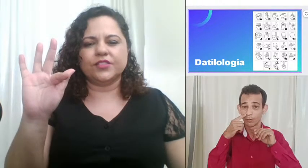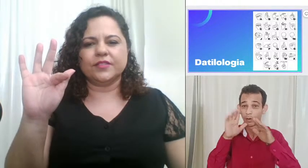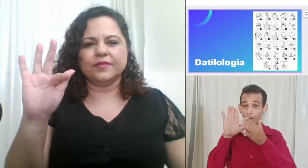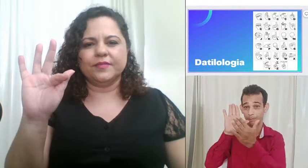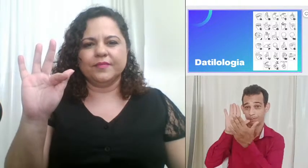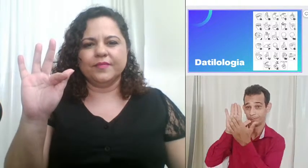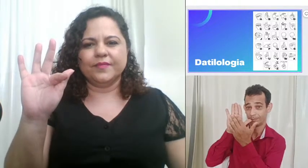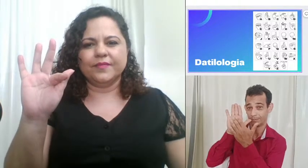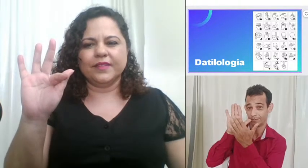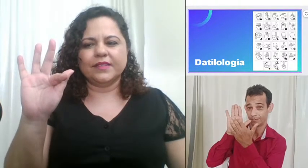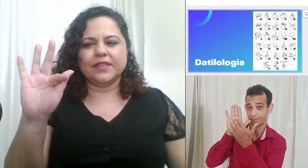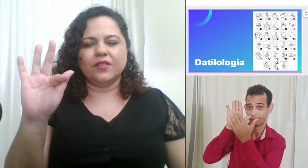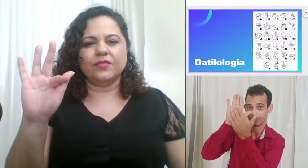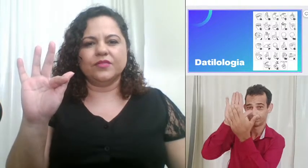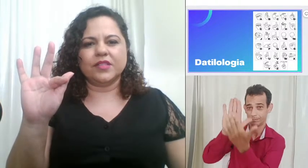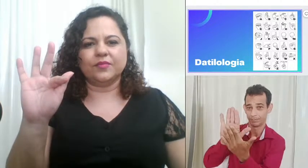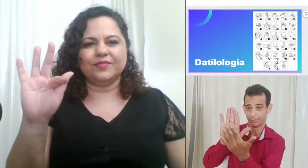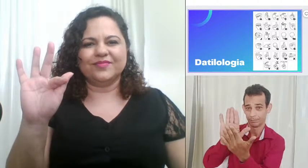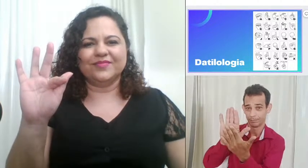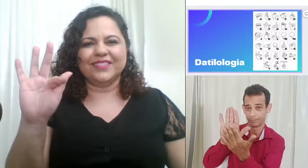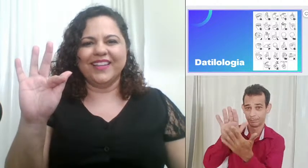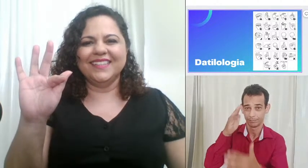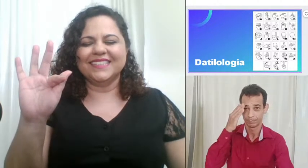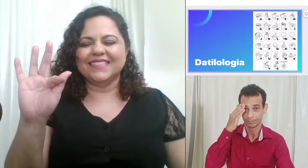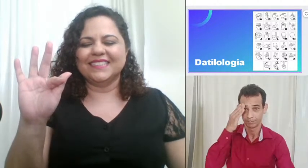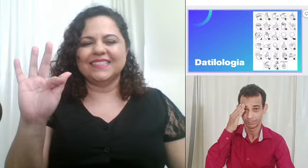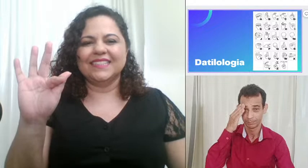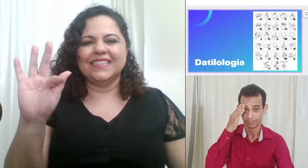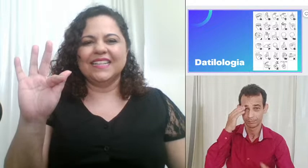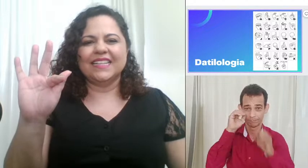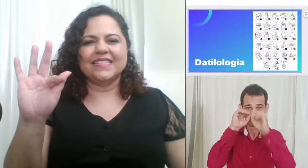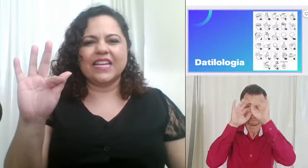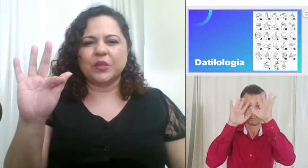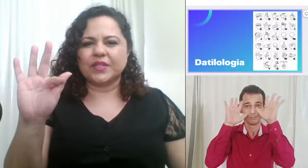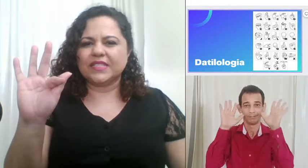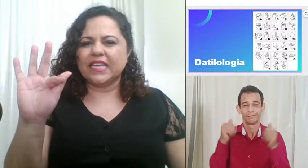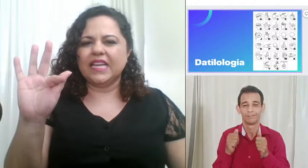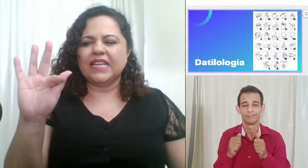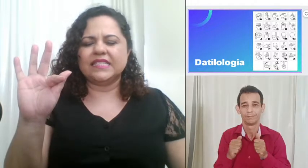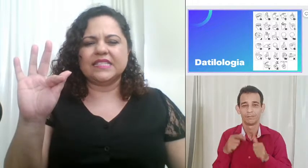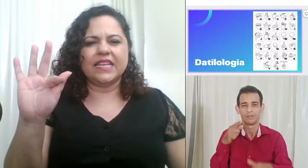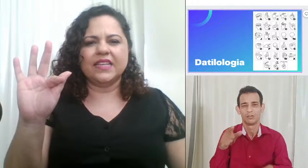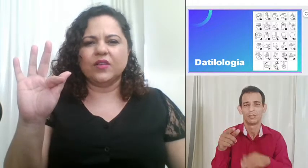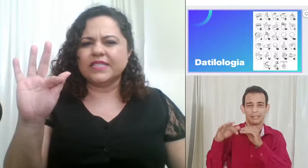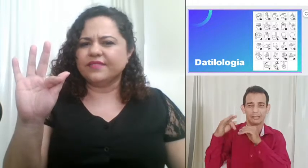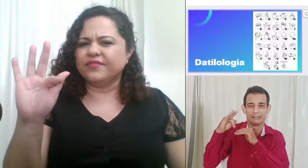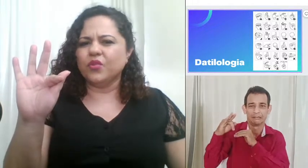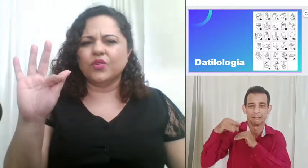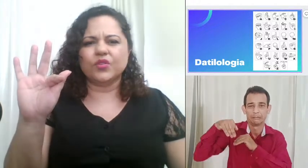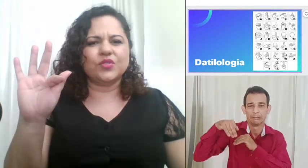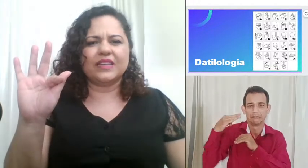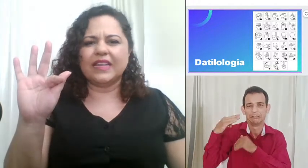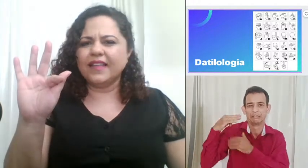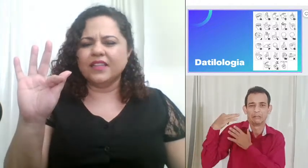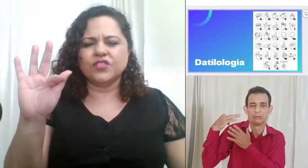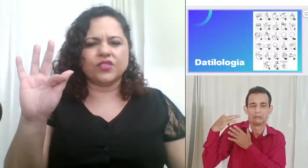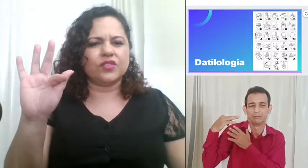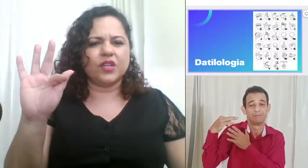sem confusão tá vendo sem torcer sem esforço nada disso não